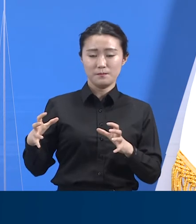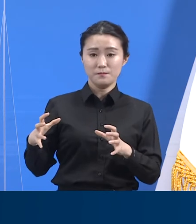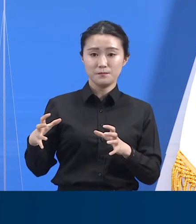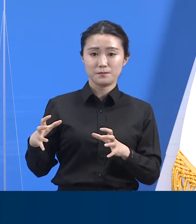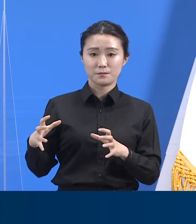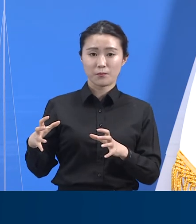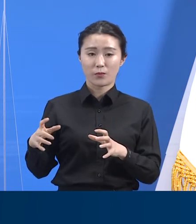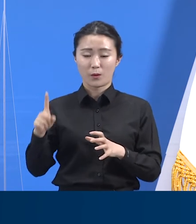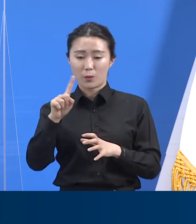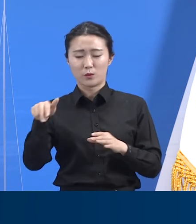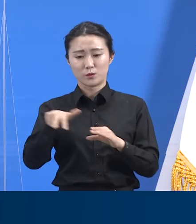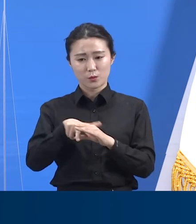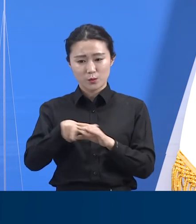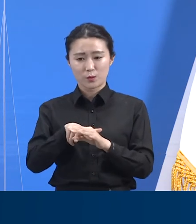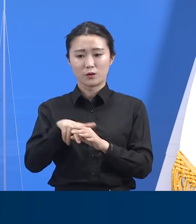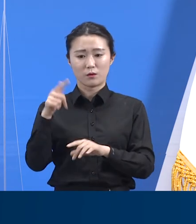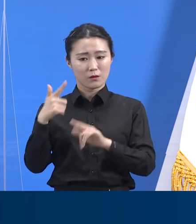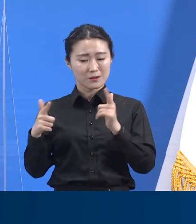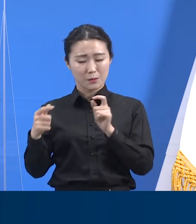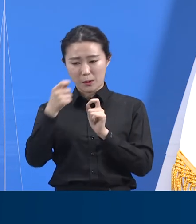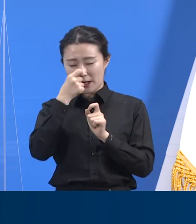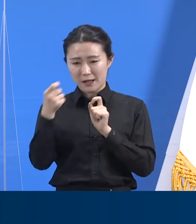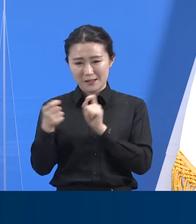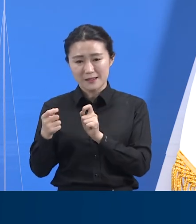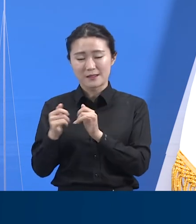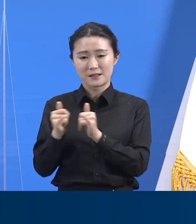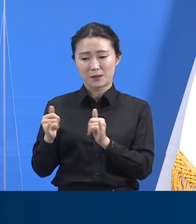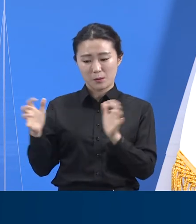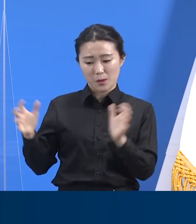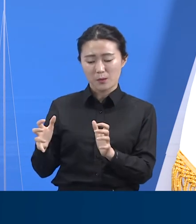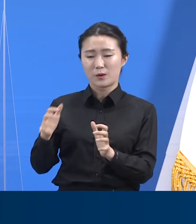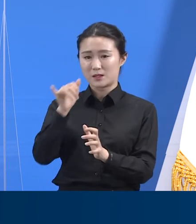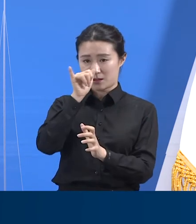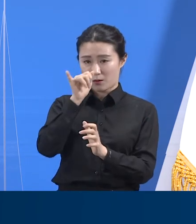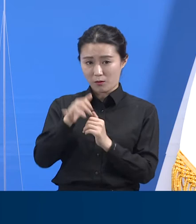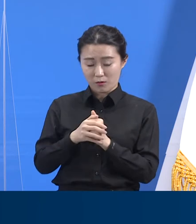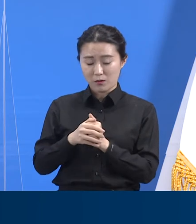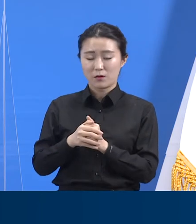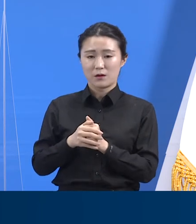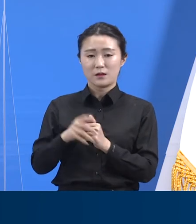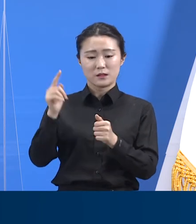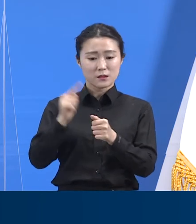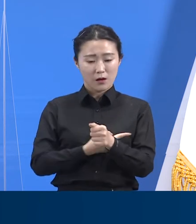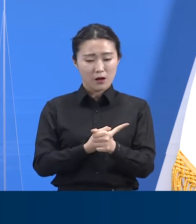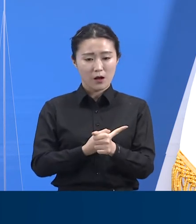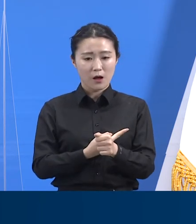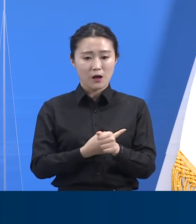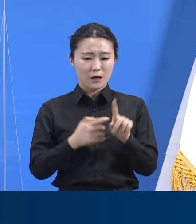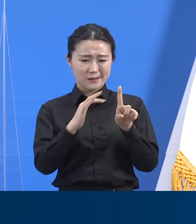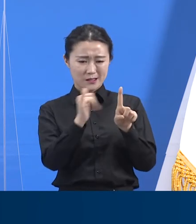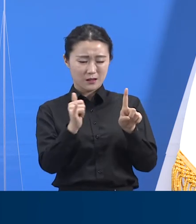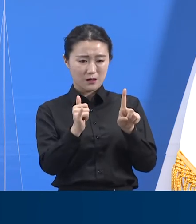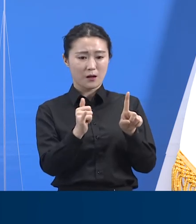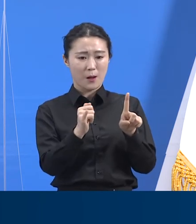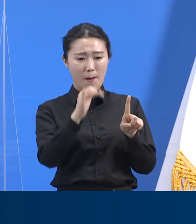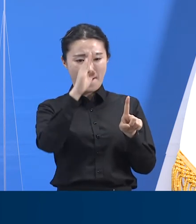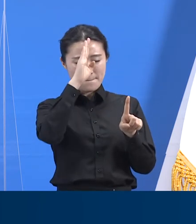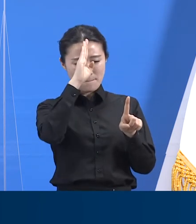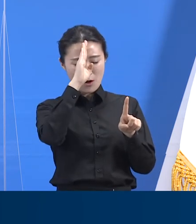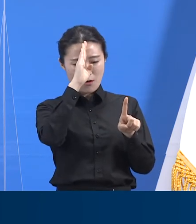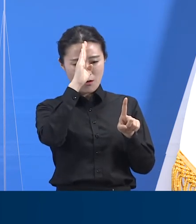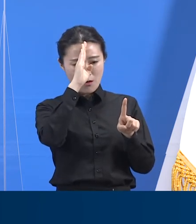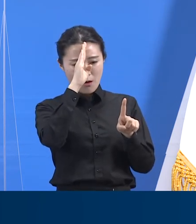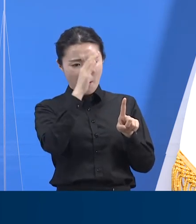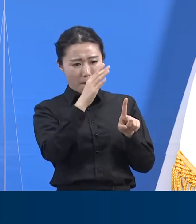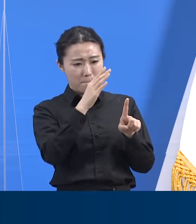패턴을 갖는 경우가 많습니다. 그렇기 때문에 한 명의 감염자가 늦게 발견될 경우 유행이 쉽게